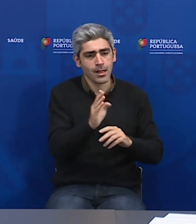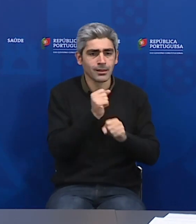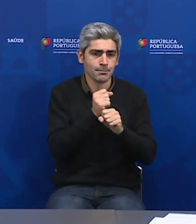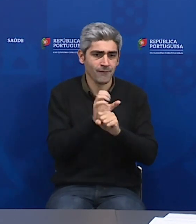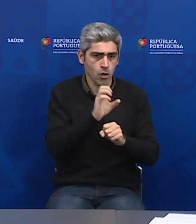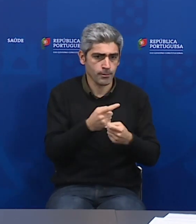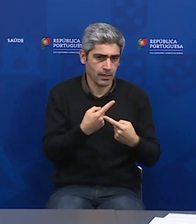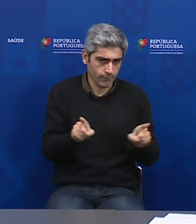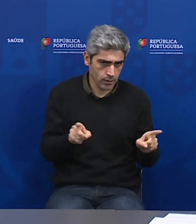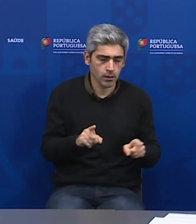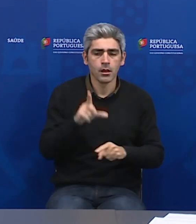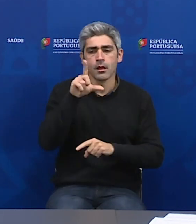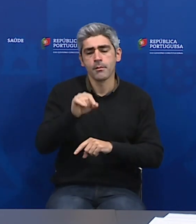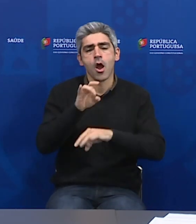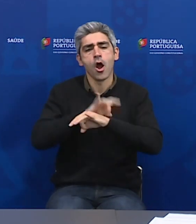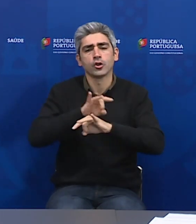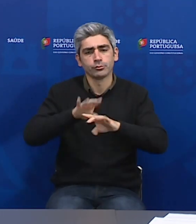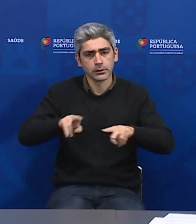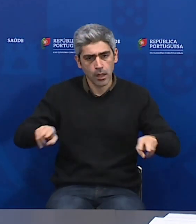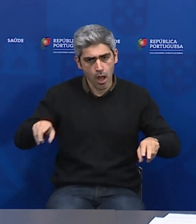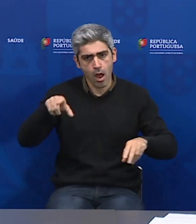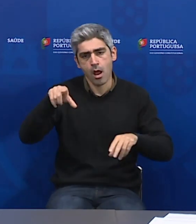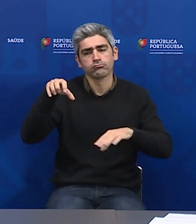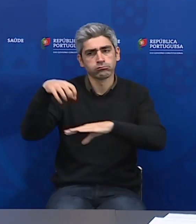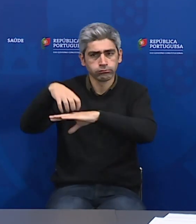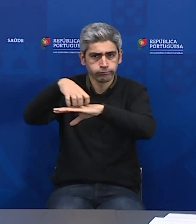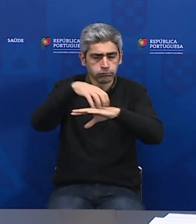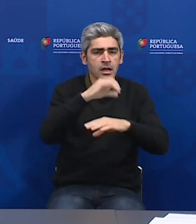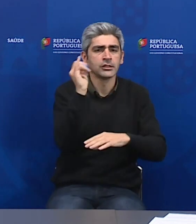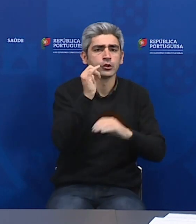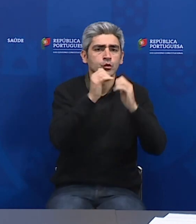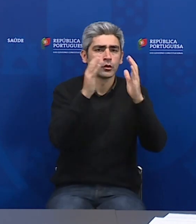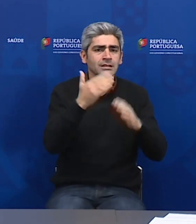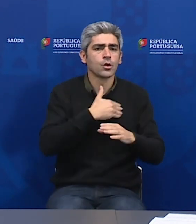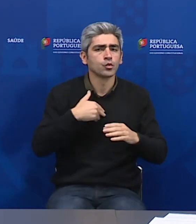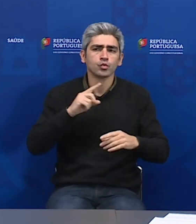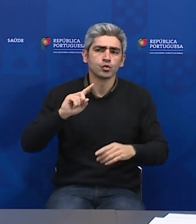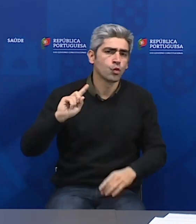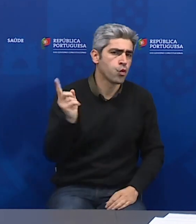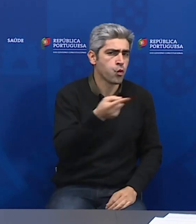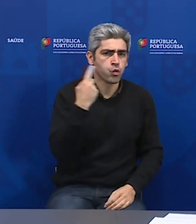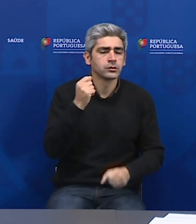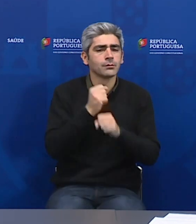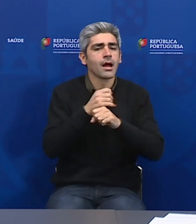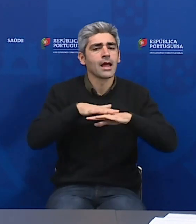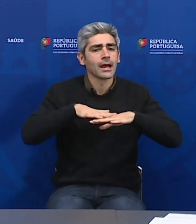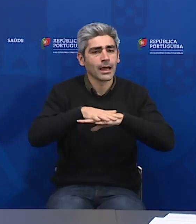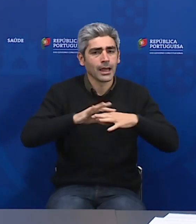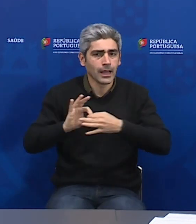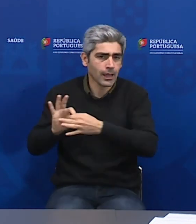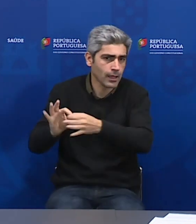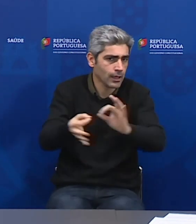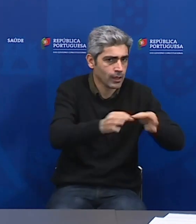com os nossos hospitais, as nossas instituições de saúde todas, articuladamente, cuidados